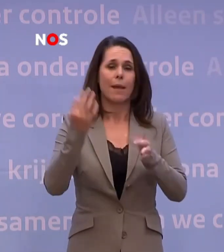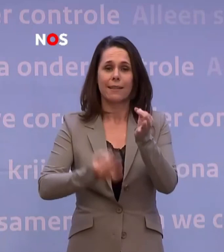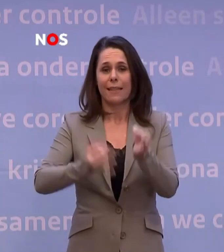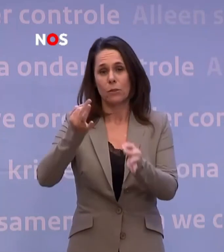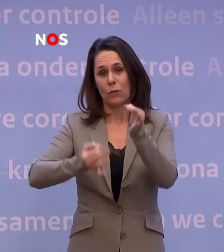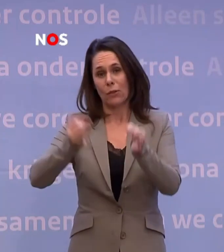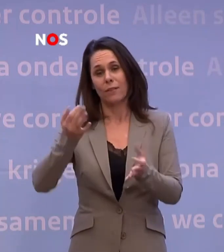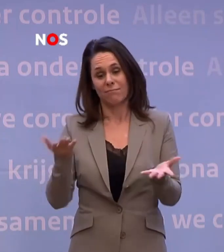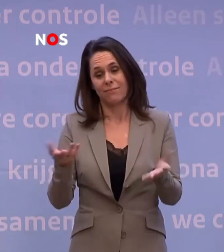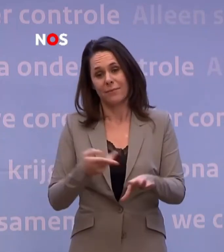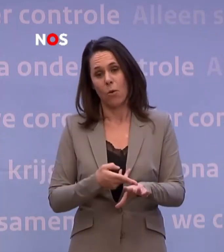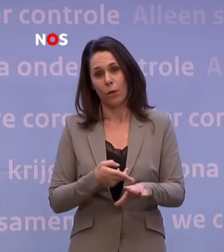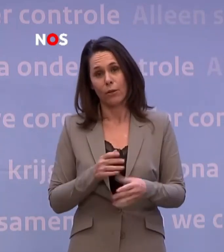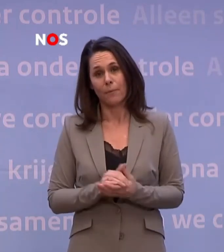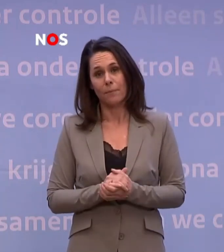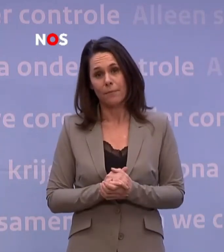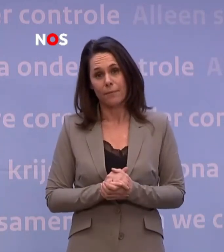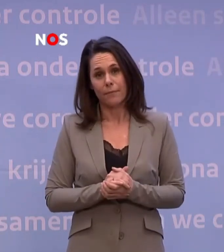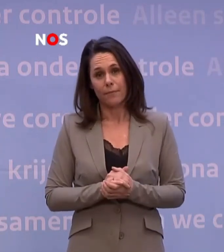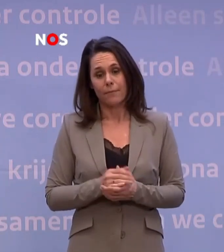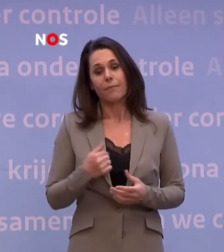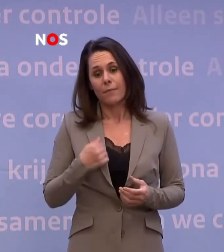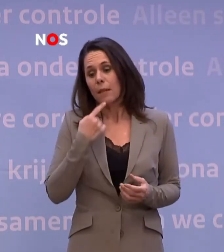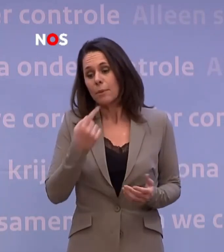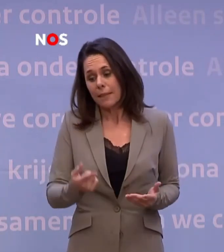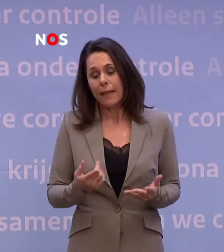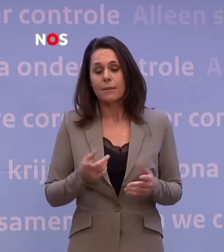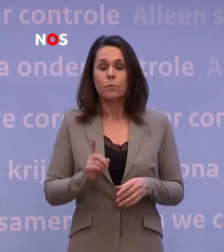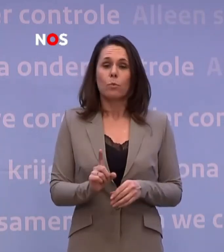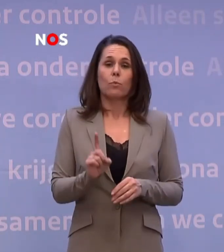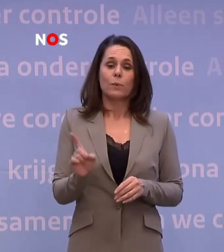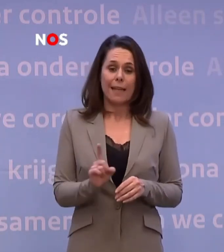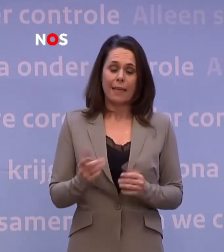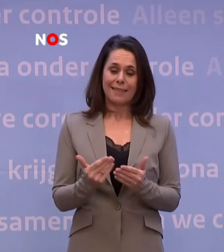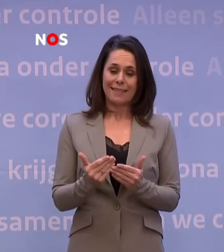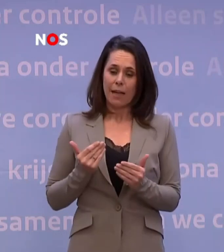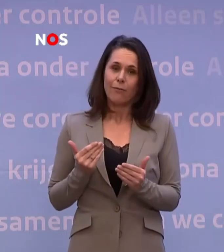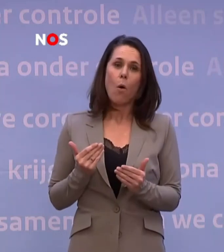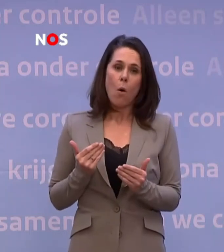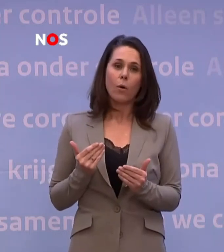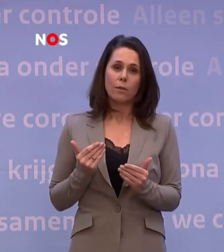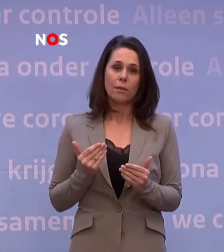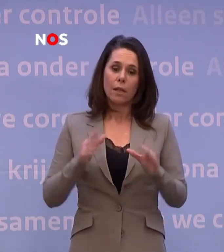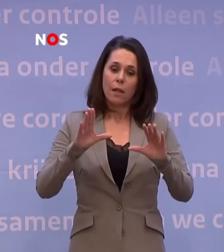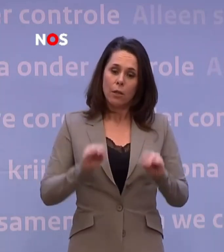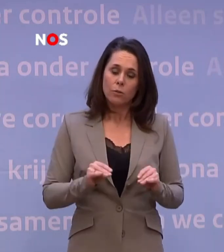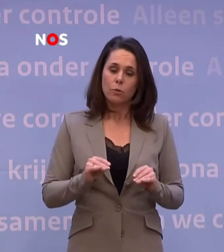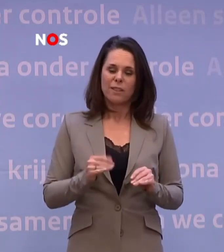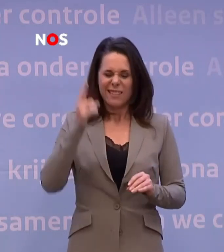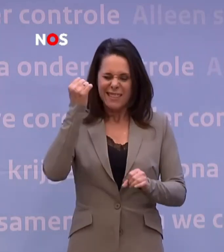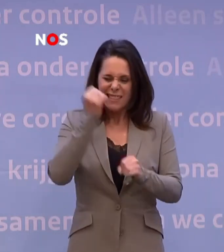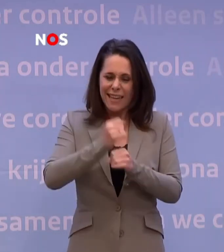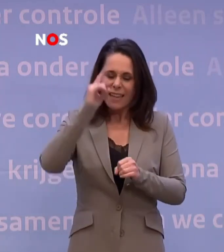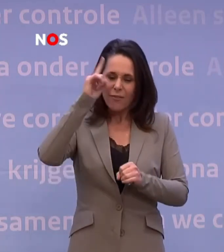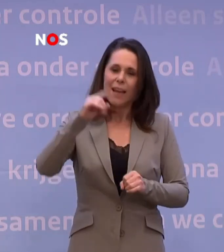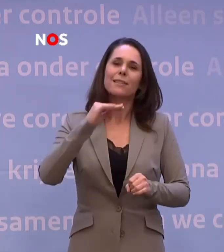Dat is wat daarvoor nodig is. En daarvan heb ik aangegeven. Dat betekent dus ook dat je daarvoor... ...dat kun je pas doen op het moment dat je ook zeker weet... ...dat je voldoende